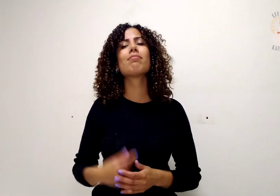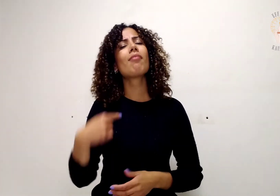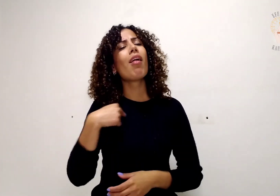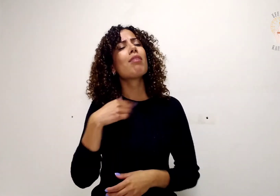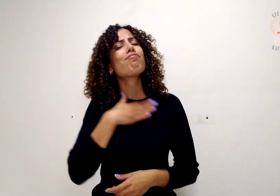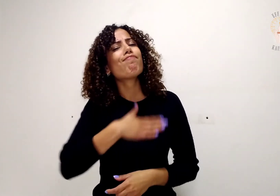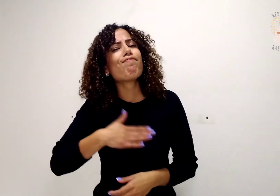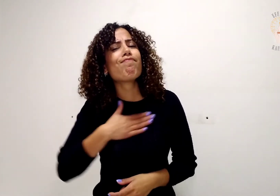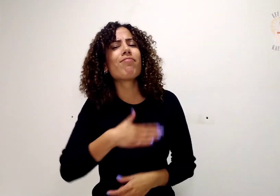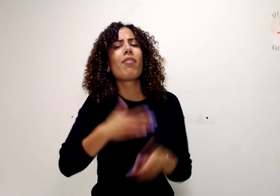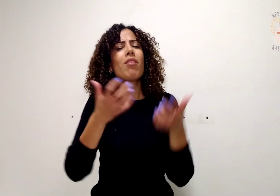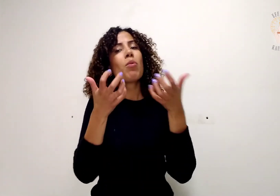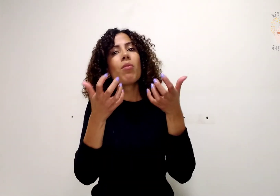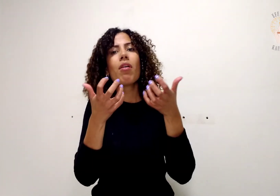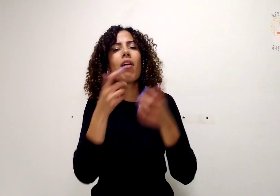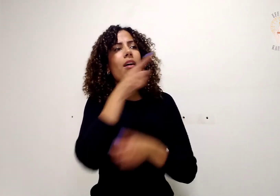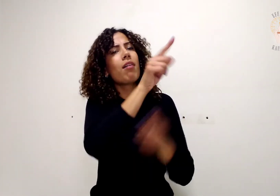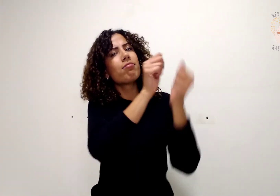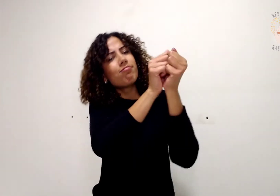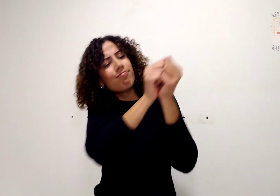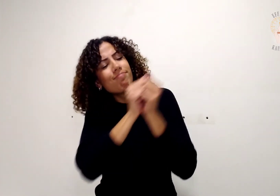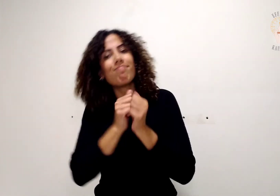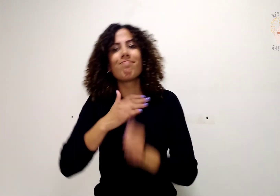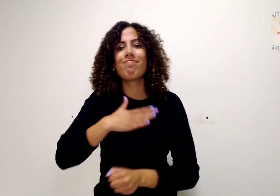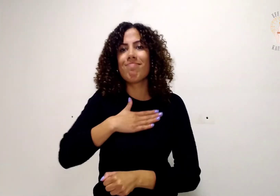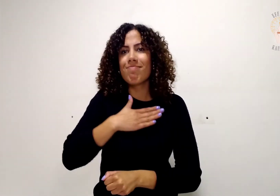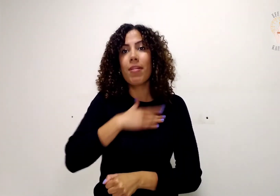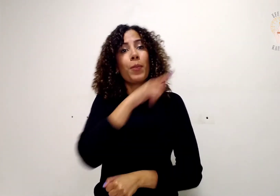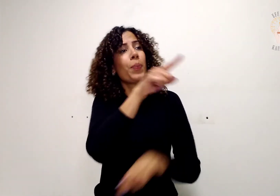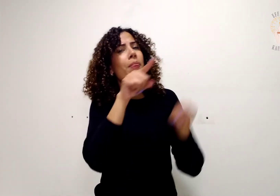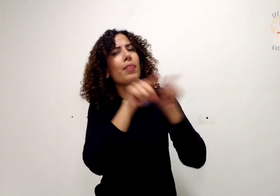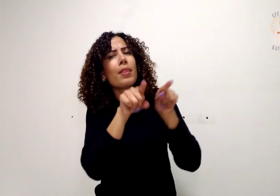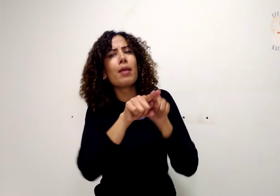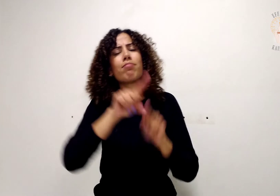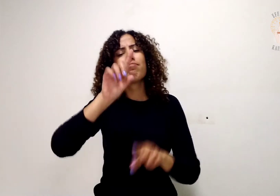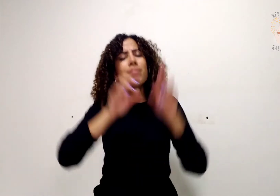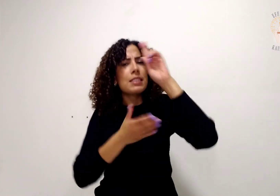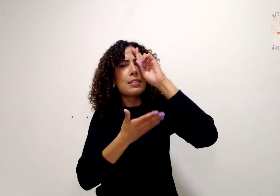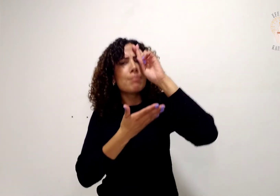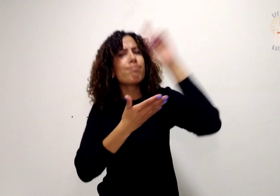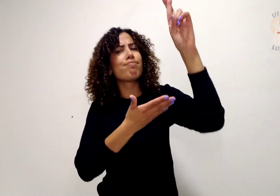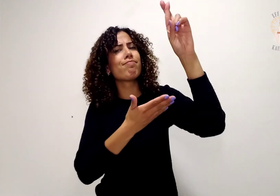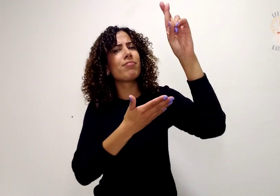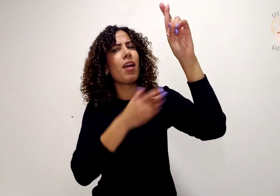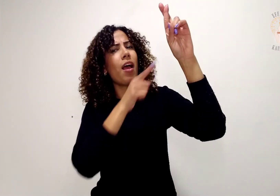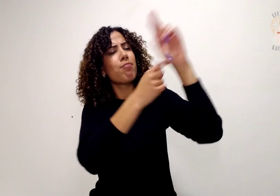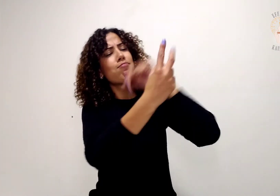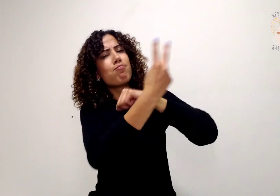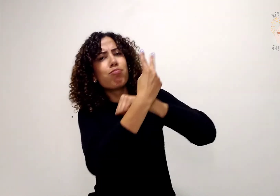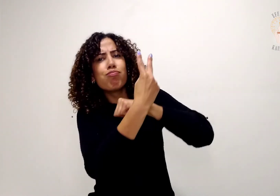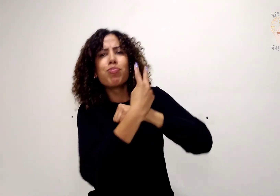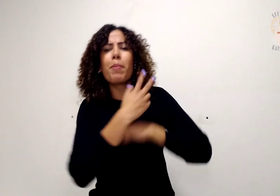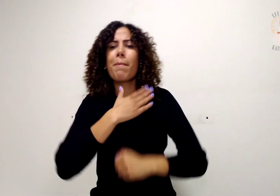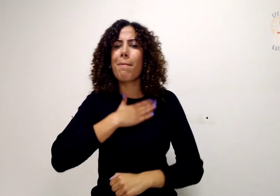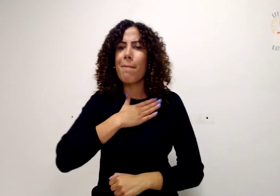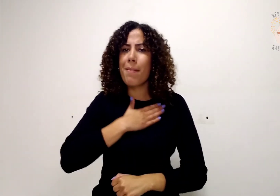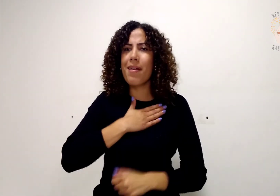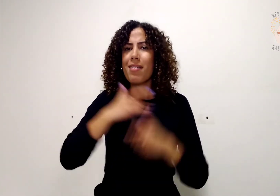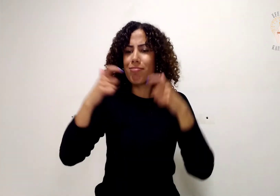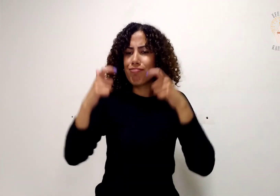Gostaria de tê-lo comigo, a fim de que fosse teu representante para